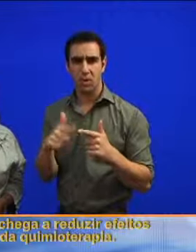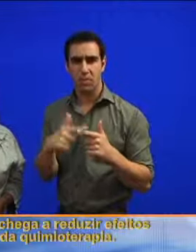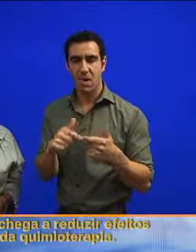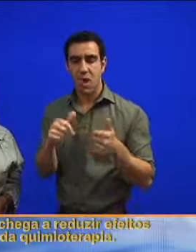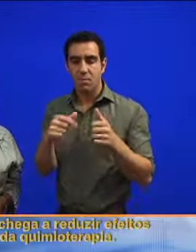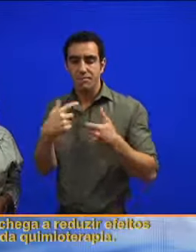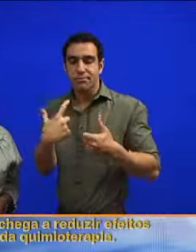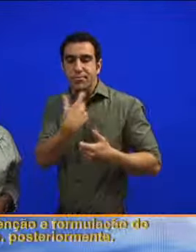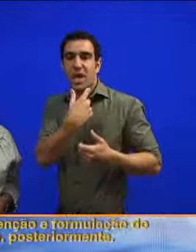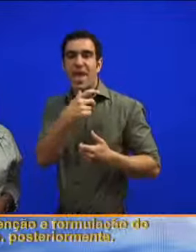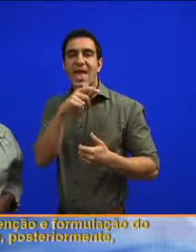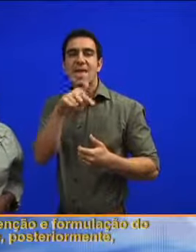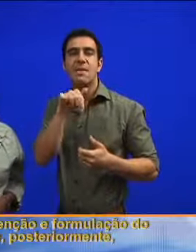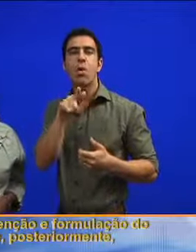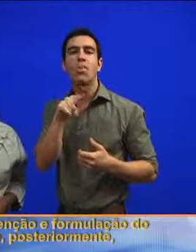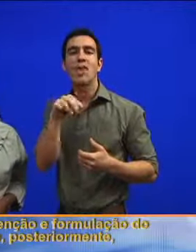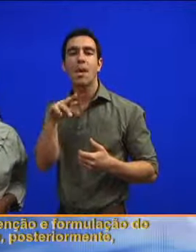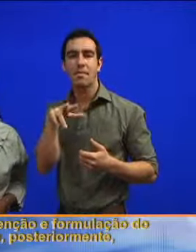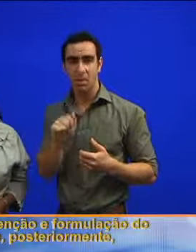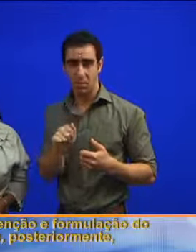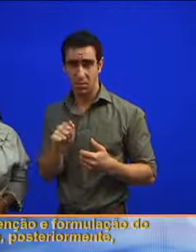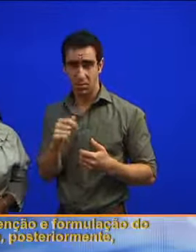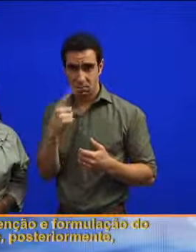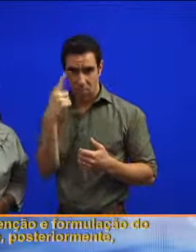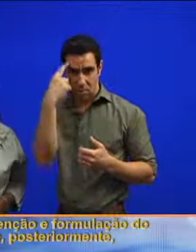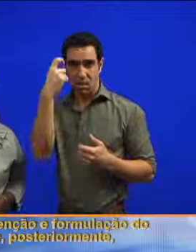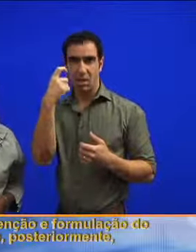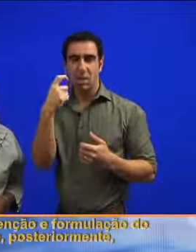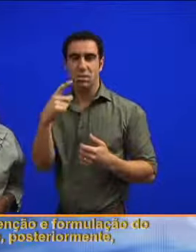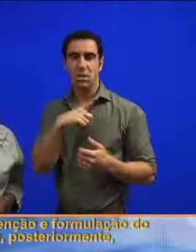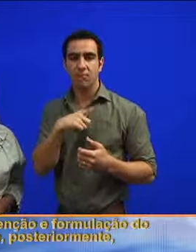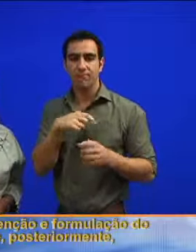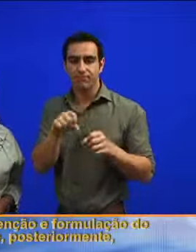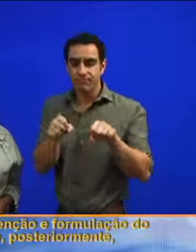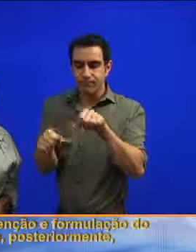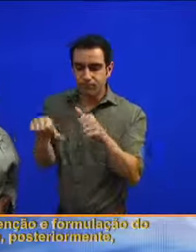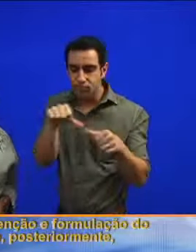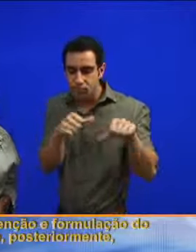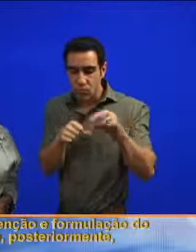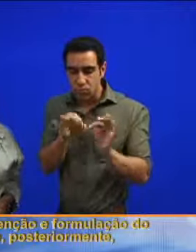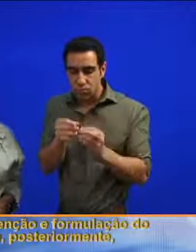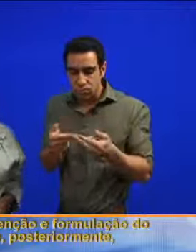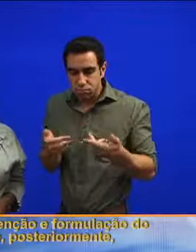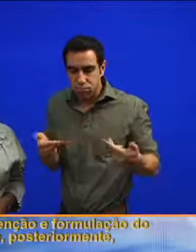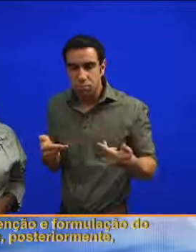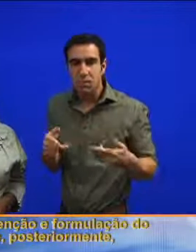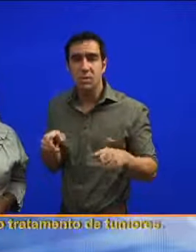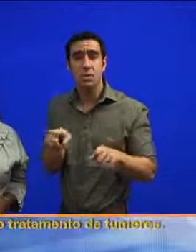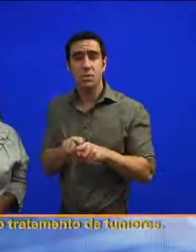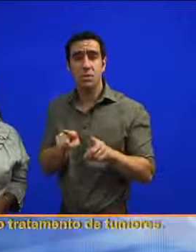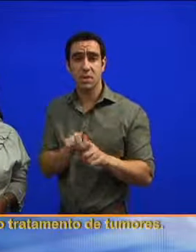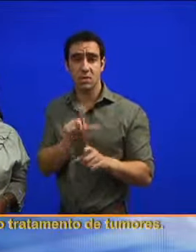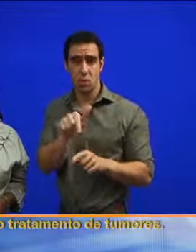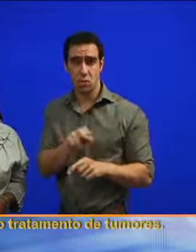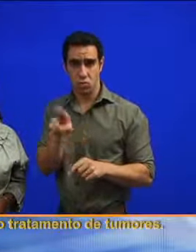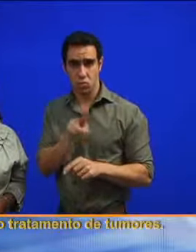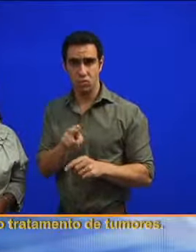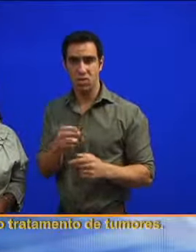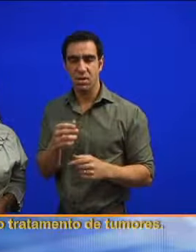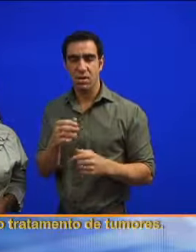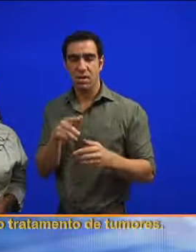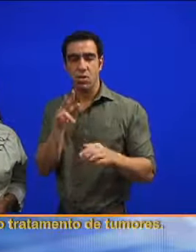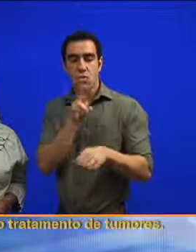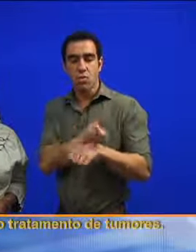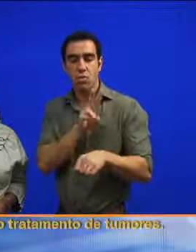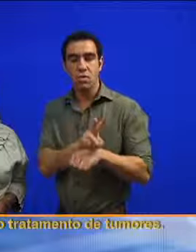da quimioterapia. A ideia é a obtenção e formulação do material e, posteriormente, o uso dele para